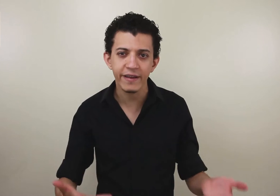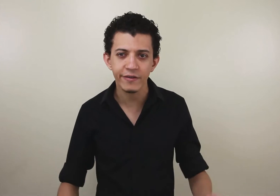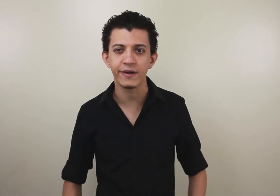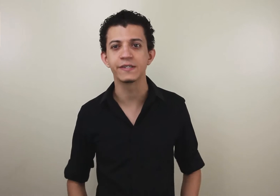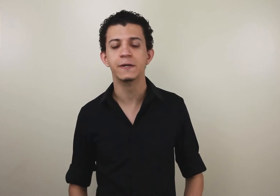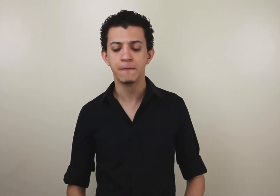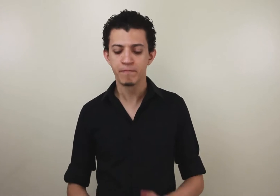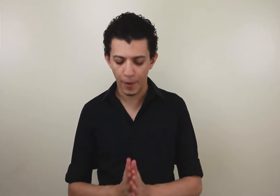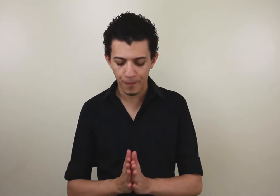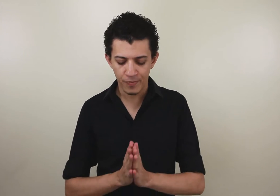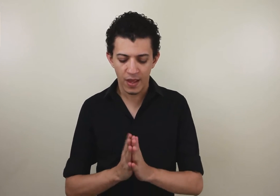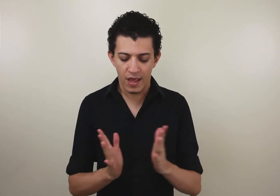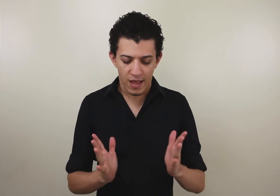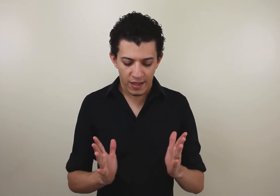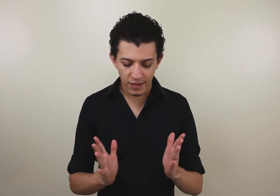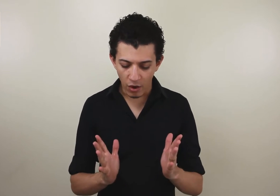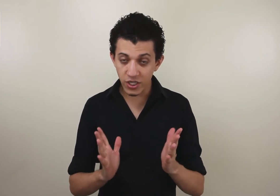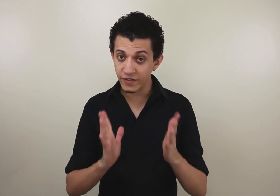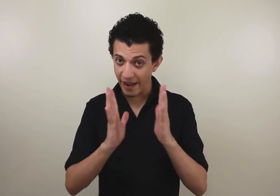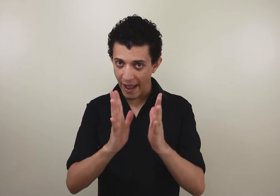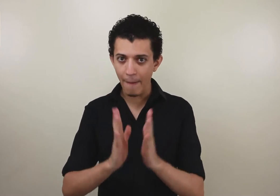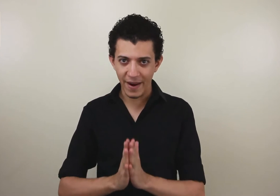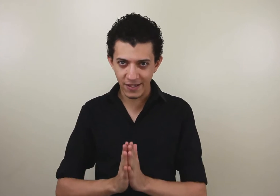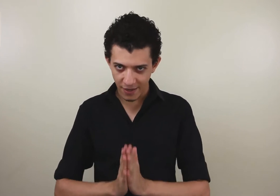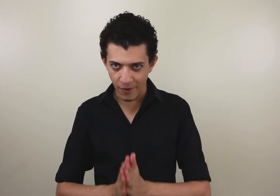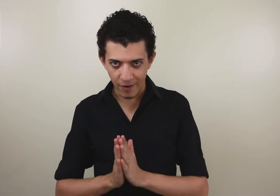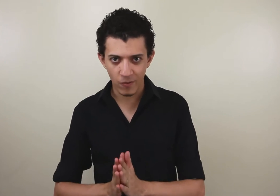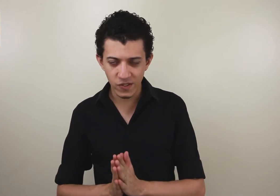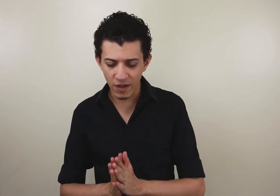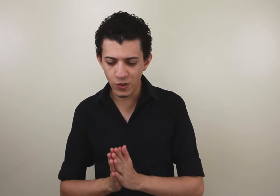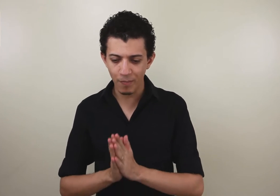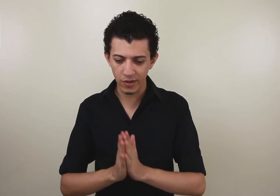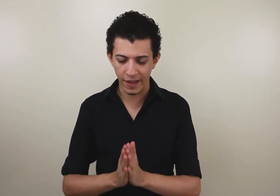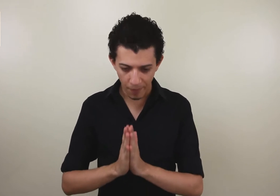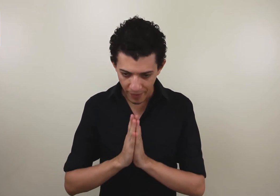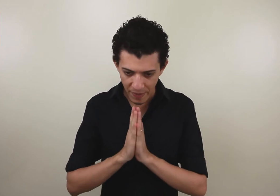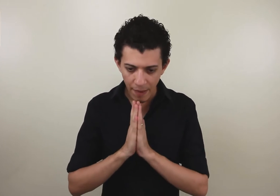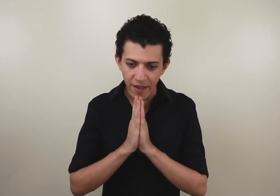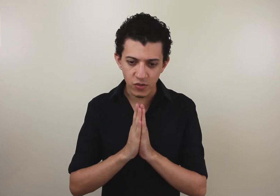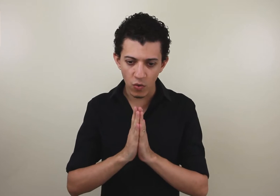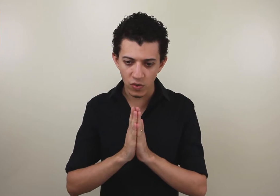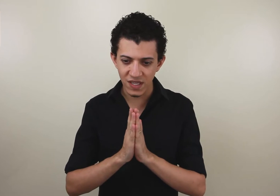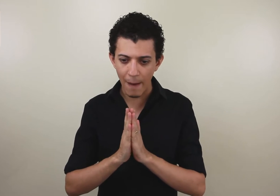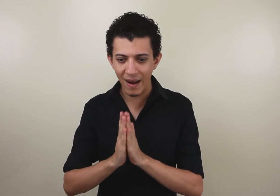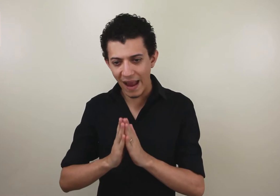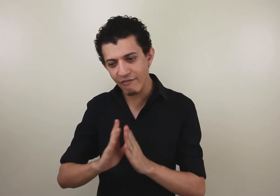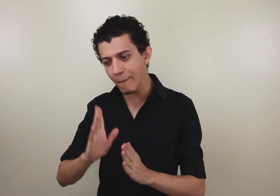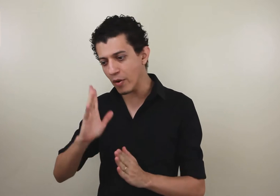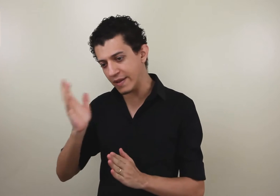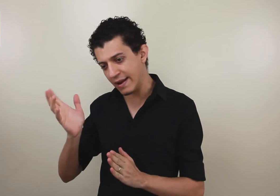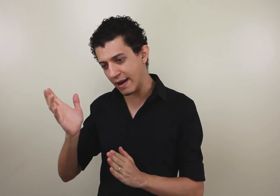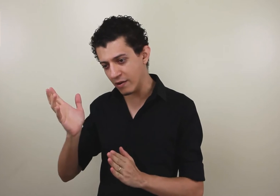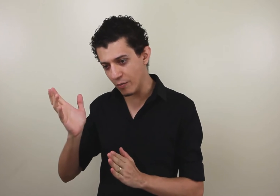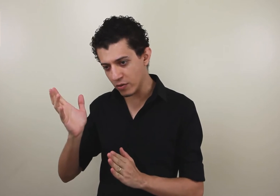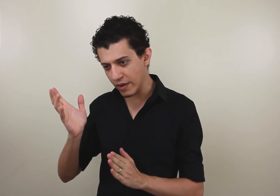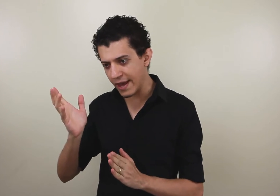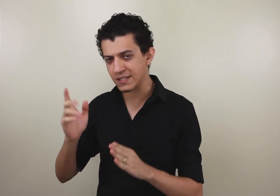Caim? Bom, então a gente vai à prática agora. O sinal de poder. Primeiramente, a palavra poder no português